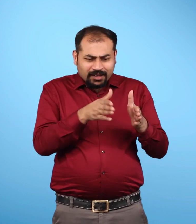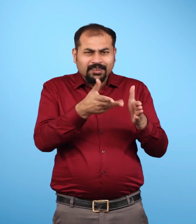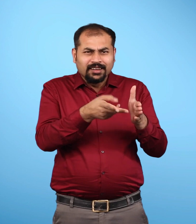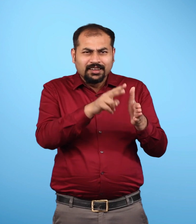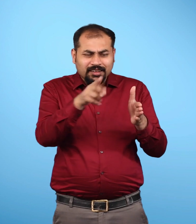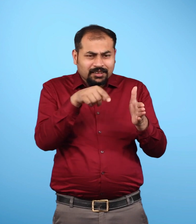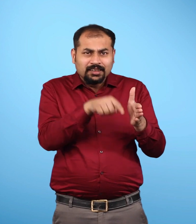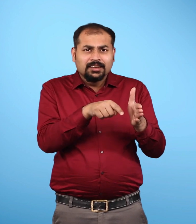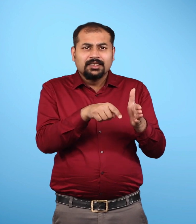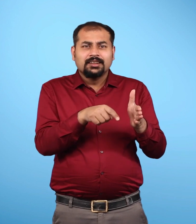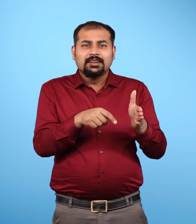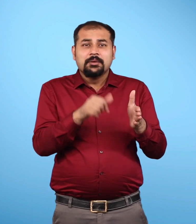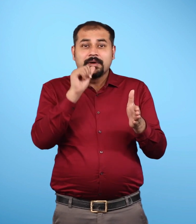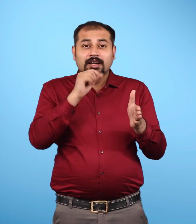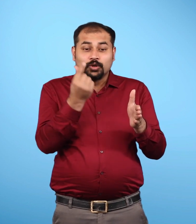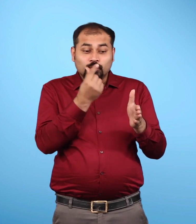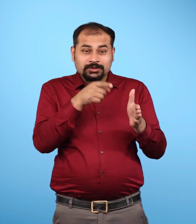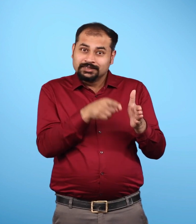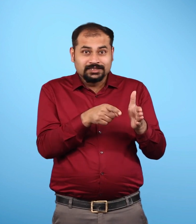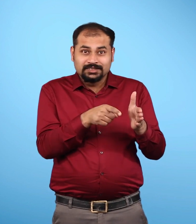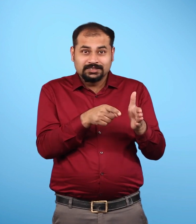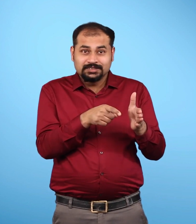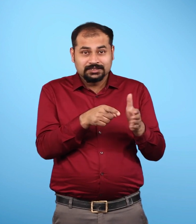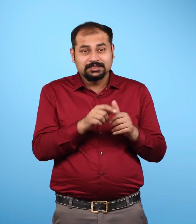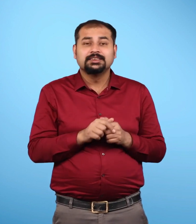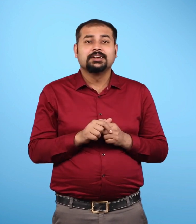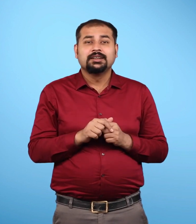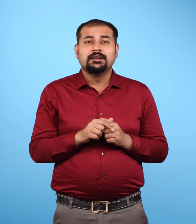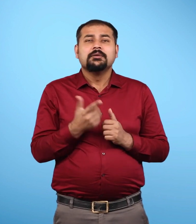वहीं अलवण जल या मीठे जल का प्रतिशत दर्शाया गया है